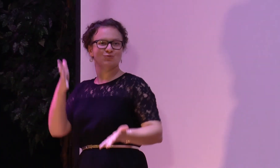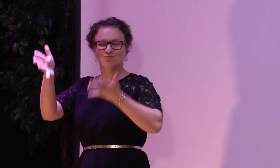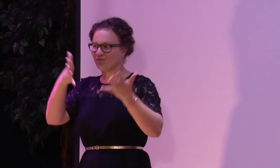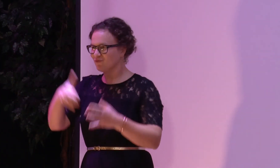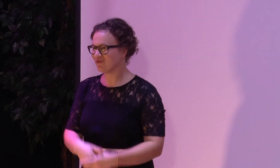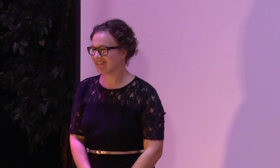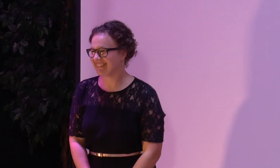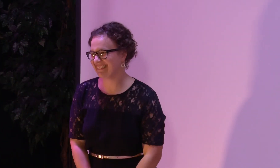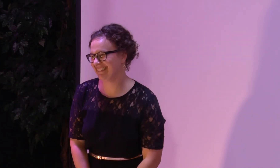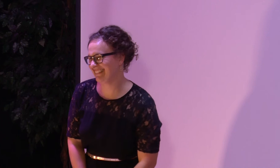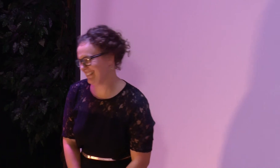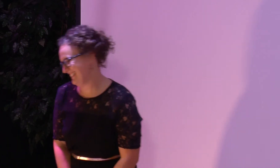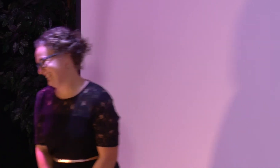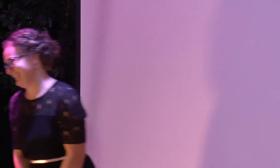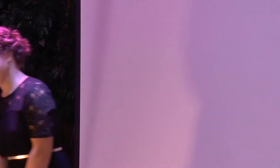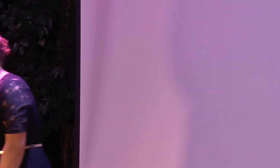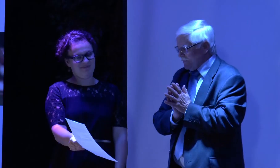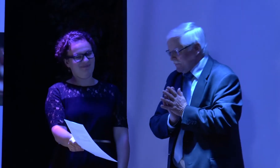Vom Förderverein der...